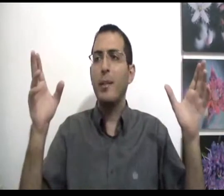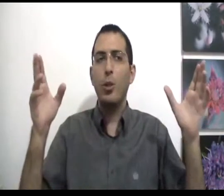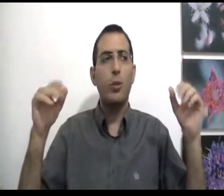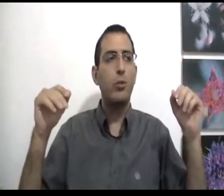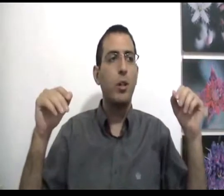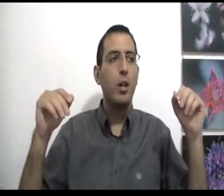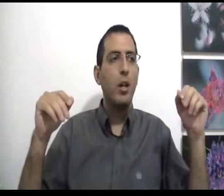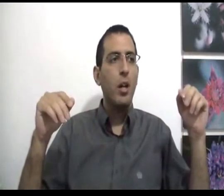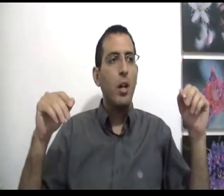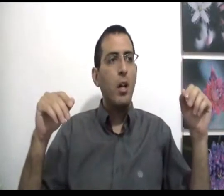דמיונות